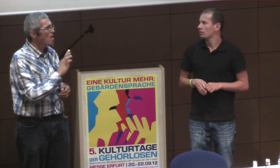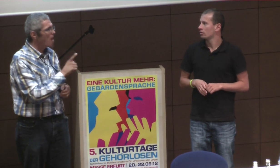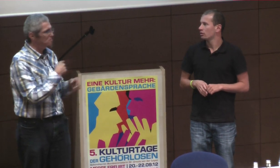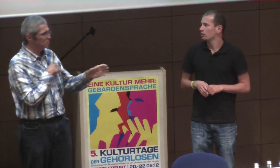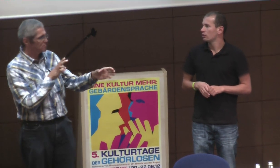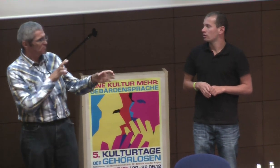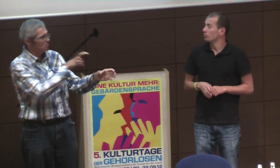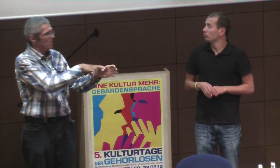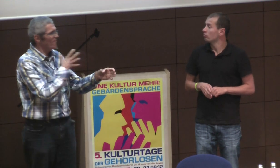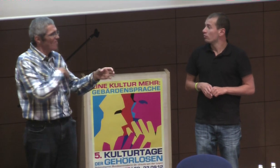ja, ähm,